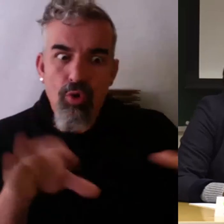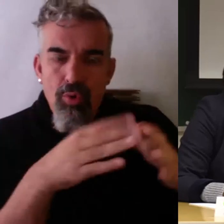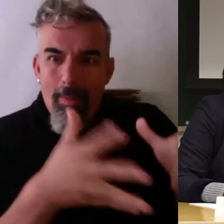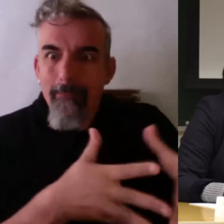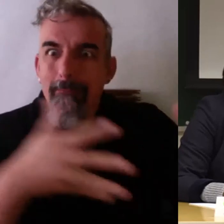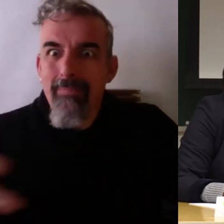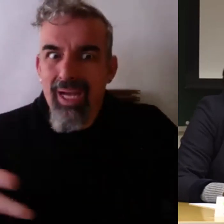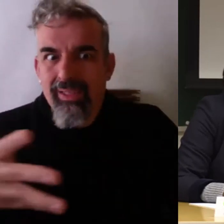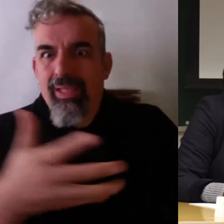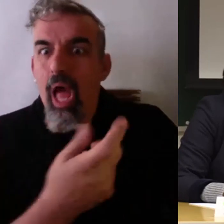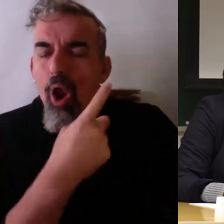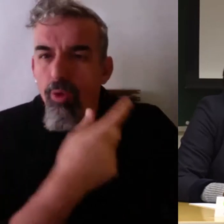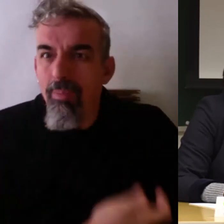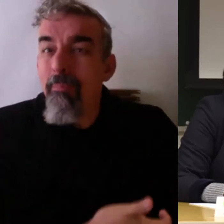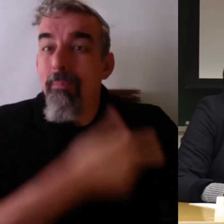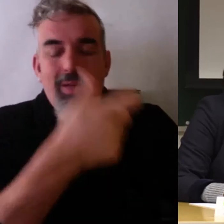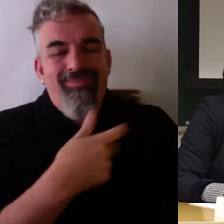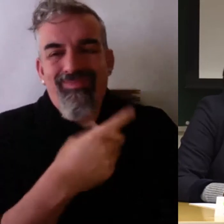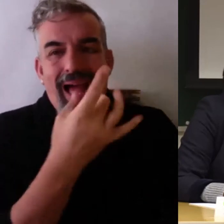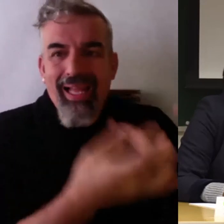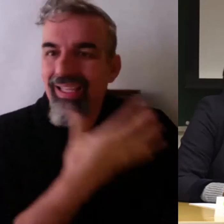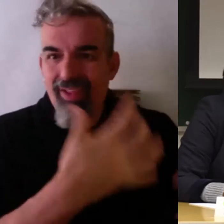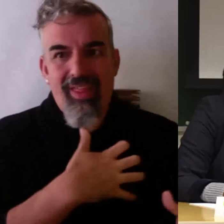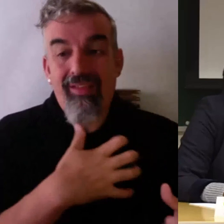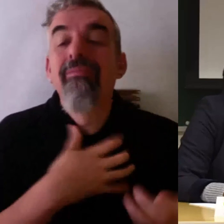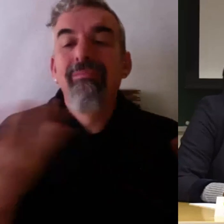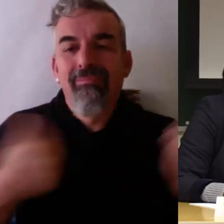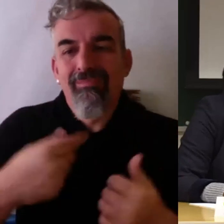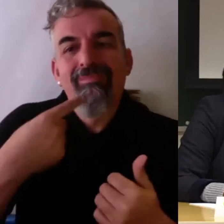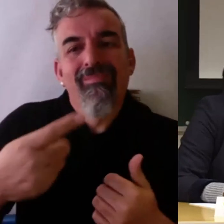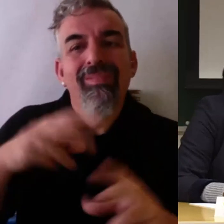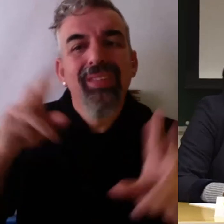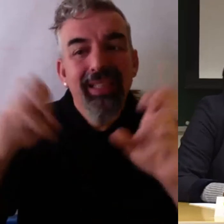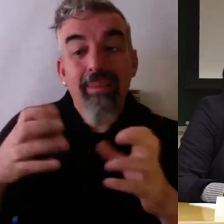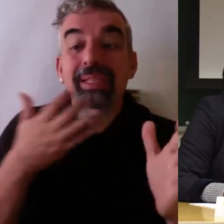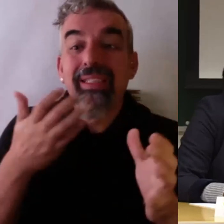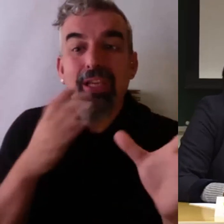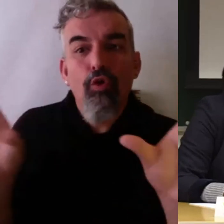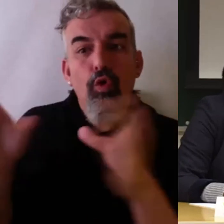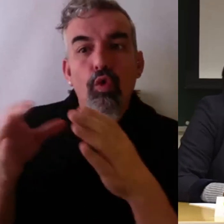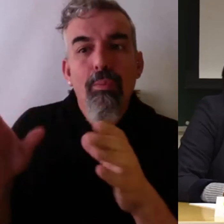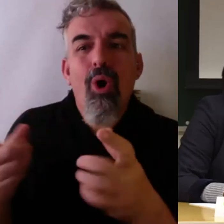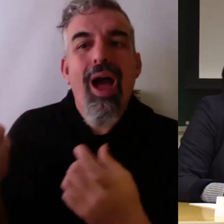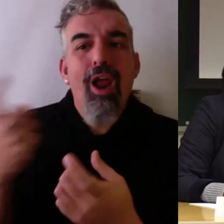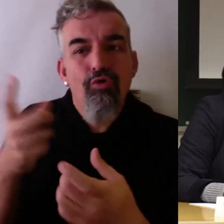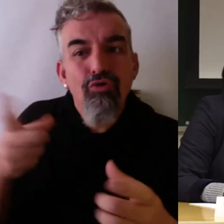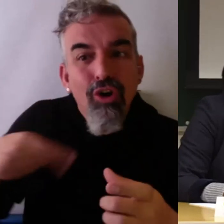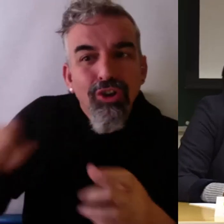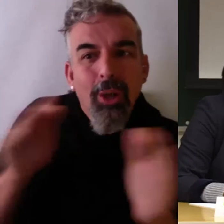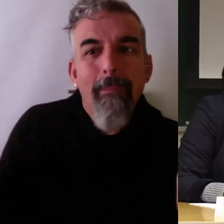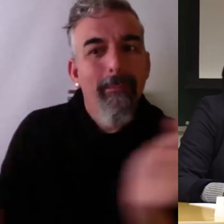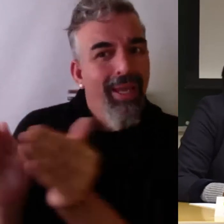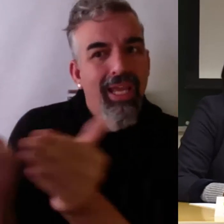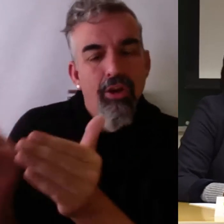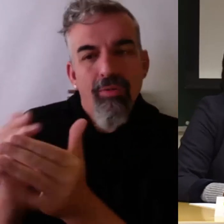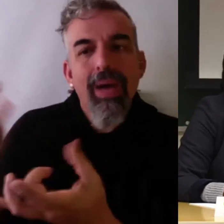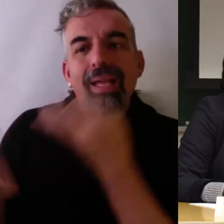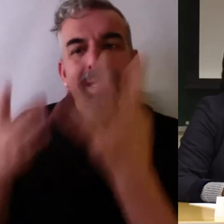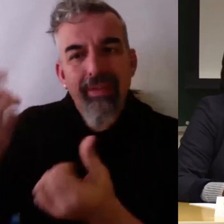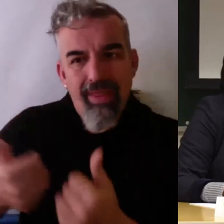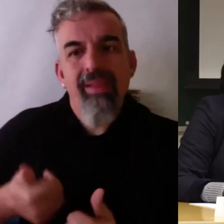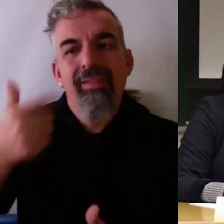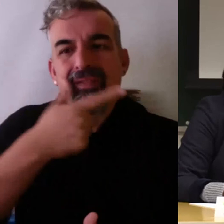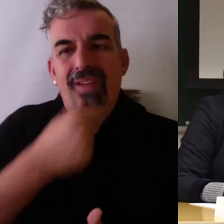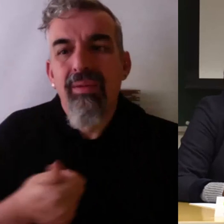vida para más. Entonces, me refería a eso. La interacción es mucho más sencilla también cuando tienes un grupo pequeño y, pues eso, pues corregir todas las